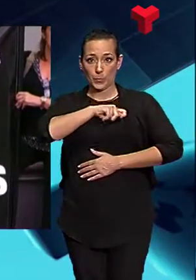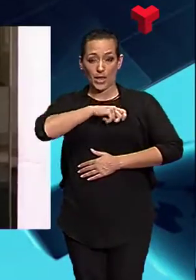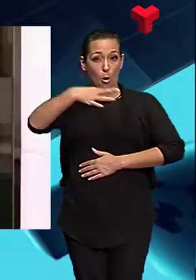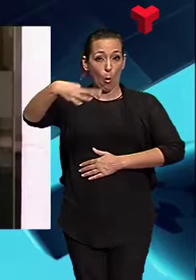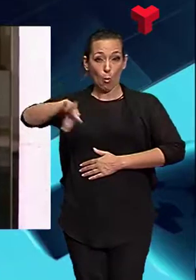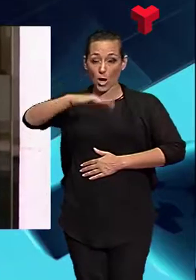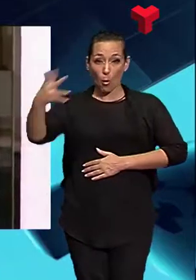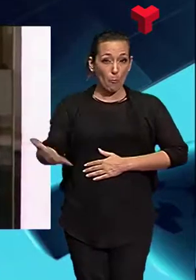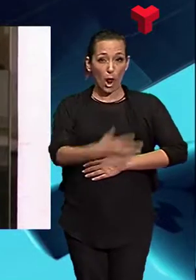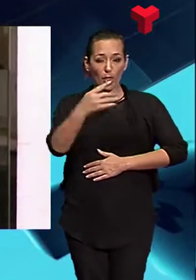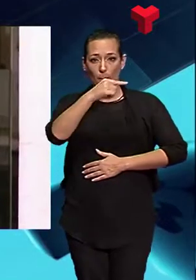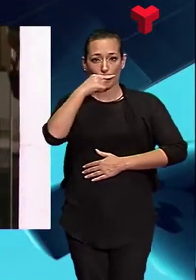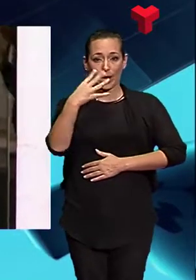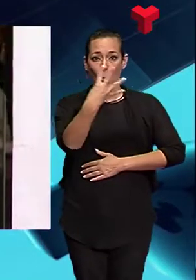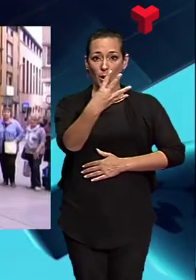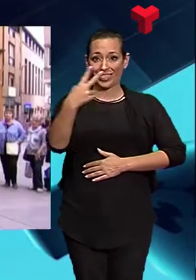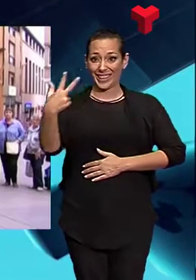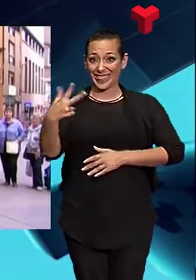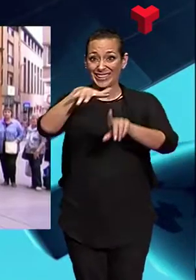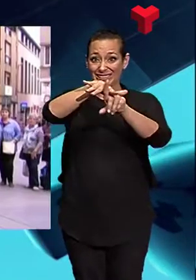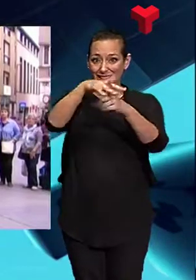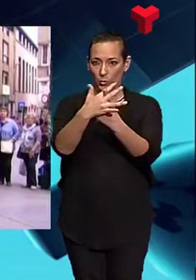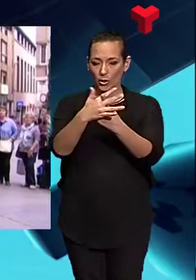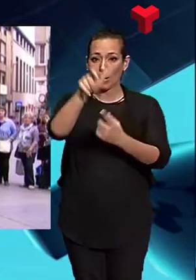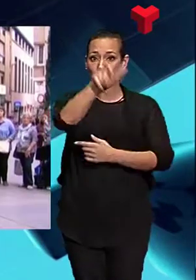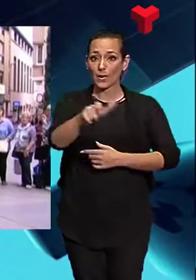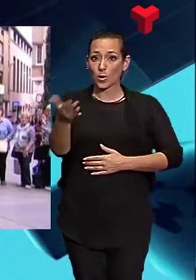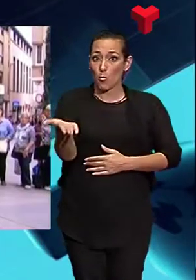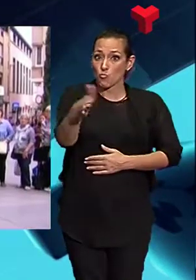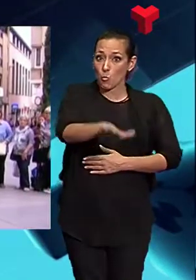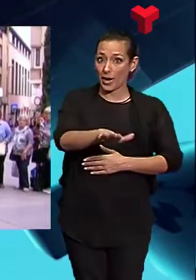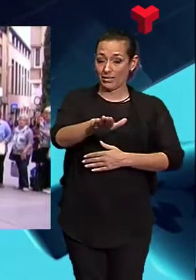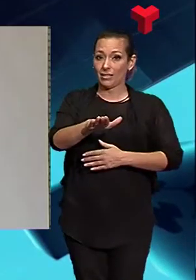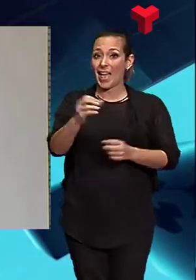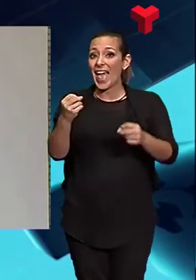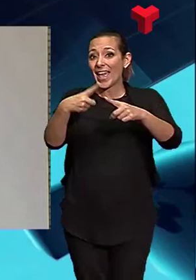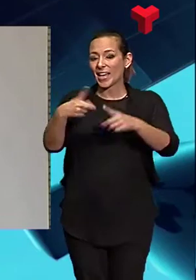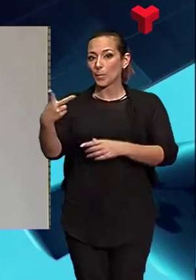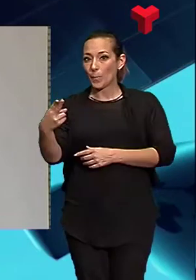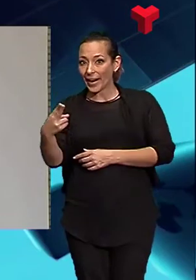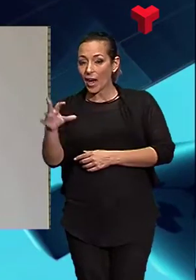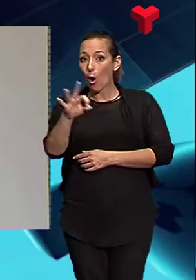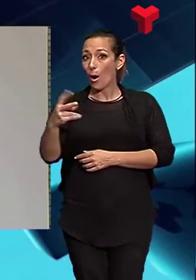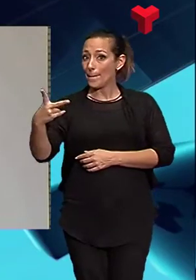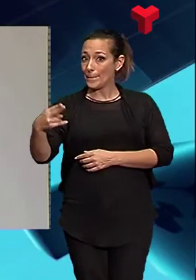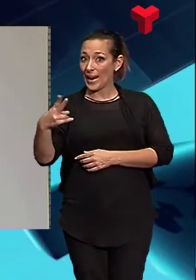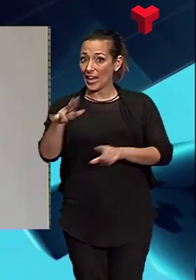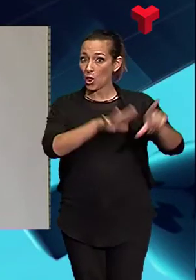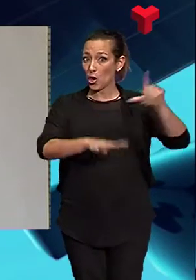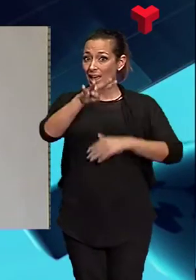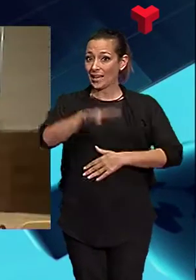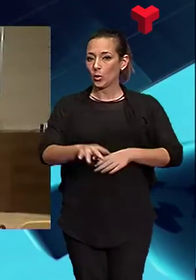violència masclista 43. Les assassinades per les seves parelles o exparelles, 6 d'elles a Catalunya.